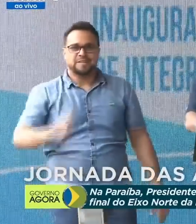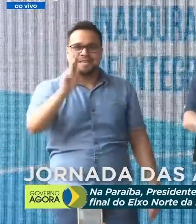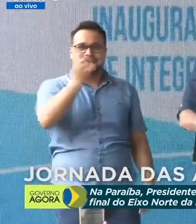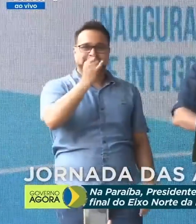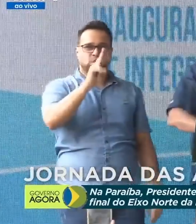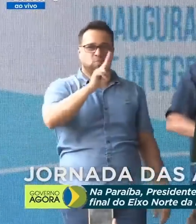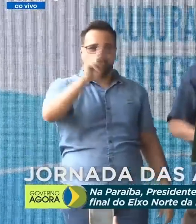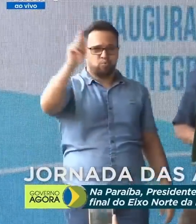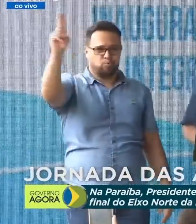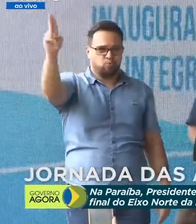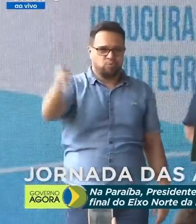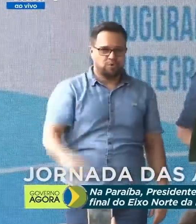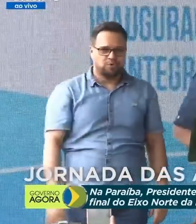Ihuuu!